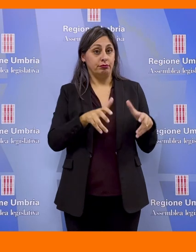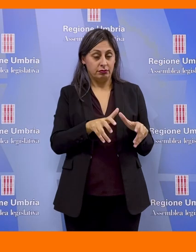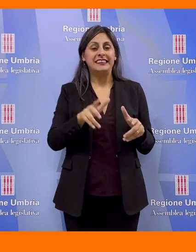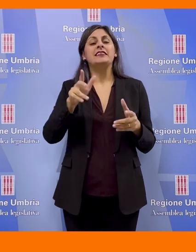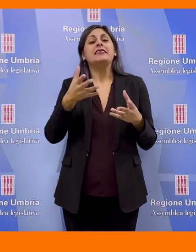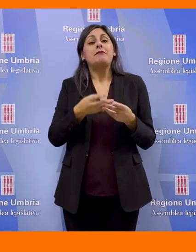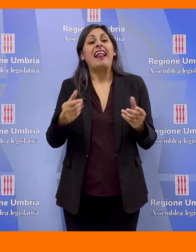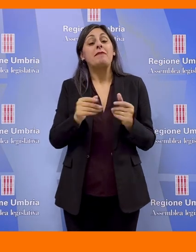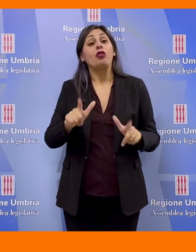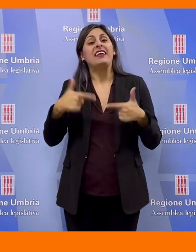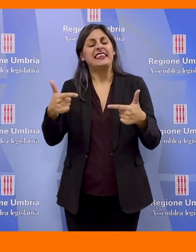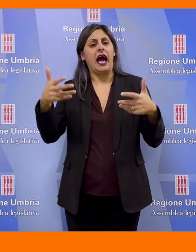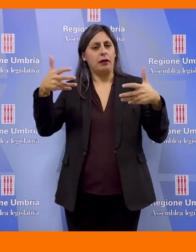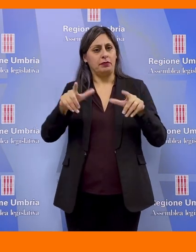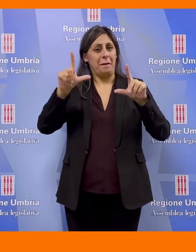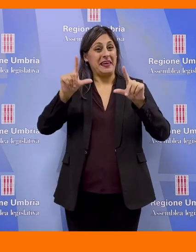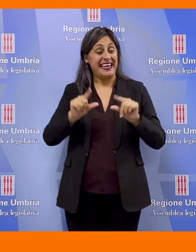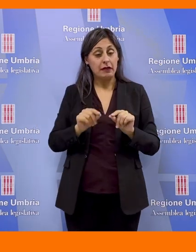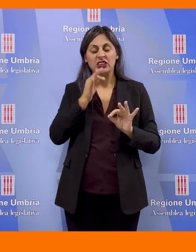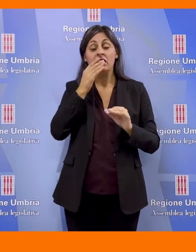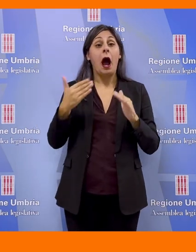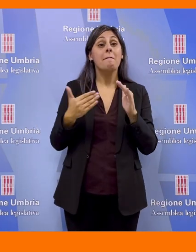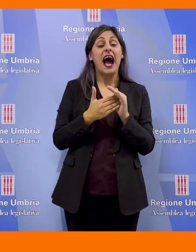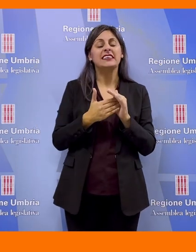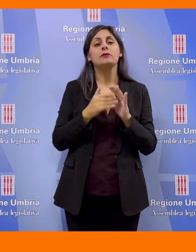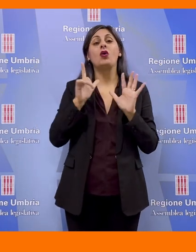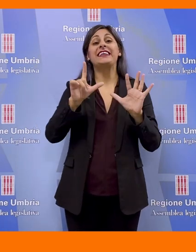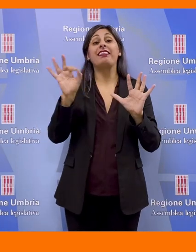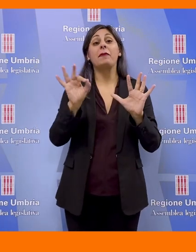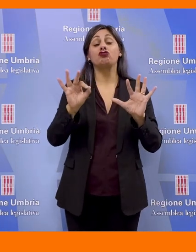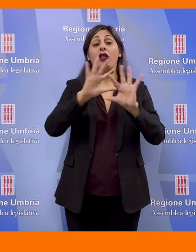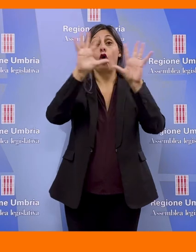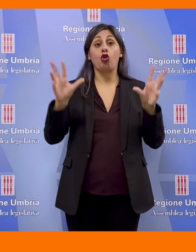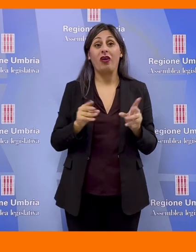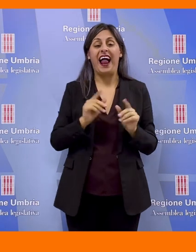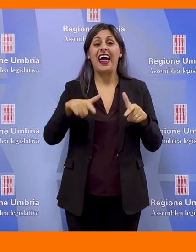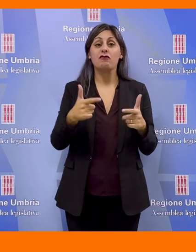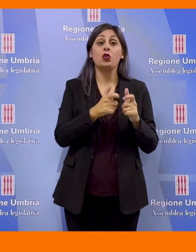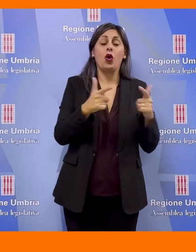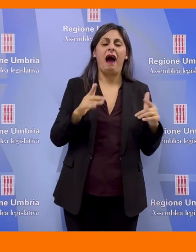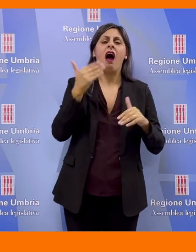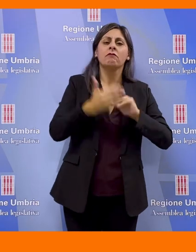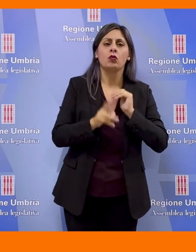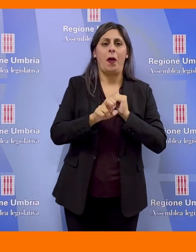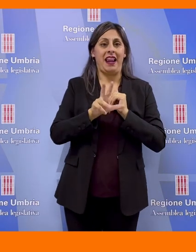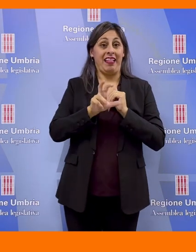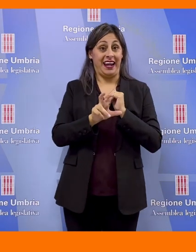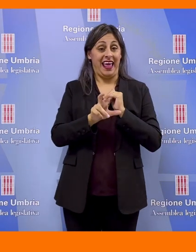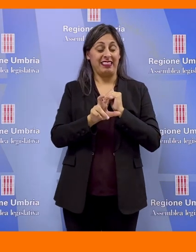dei rifiuti, minimizzare lo smaltimento in discarica con il conferimento massimo del 7% del totale rifiuti urbani entro il 2030,